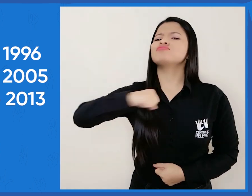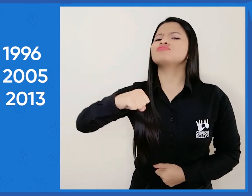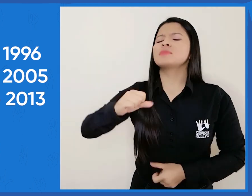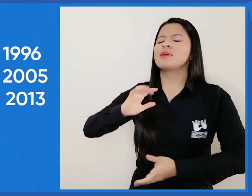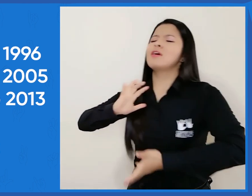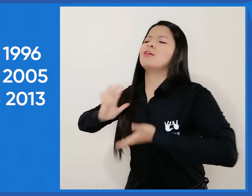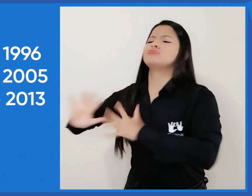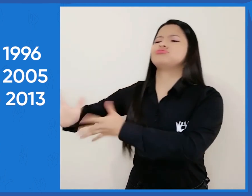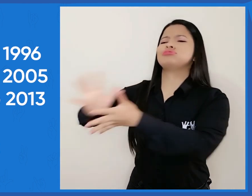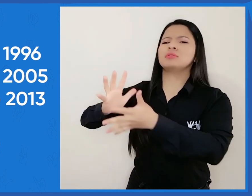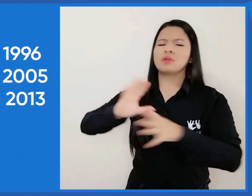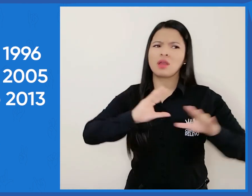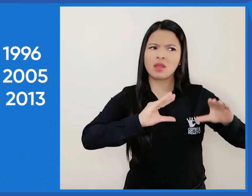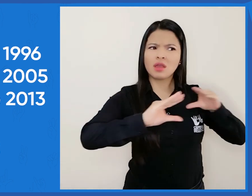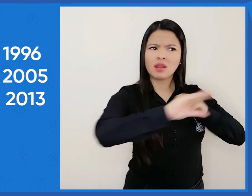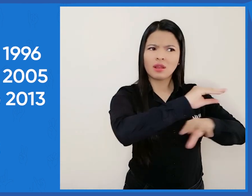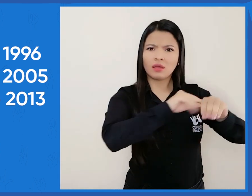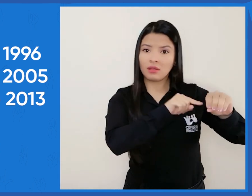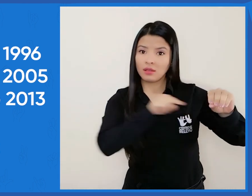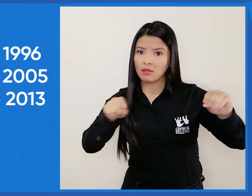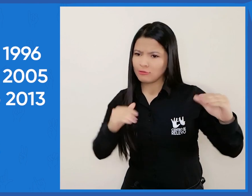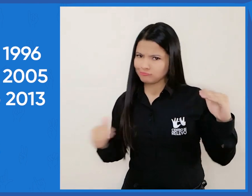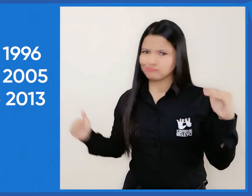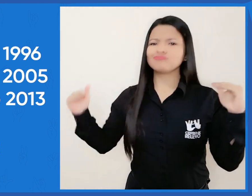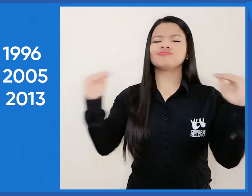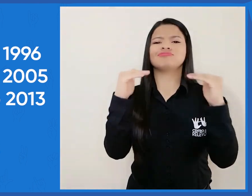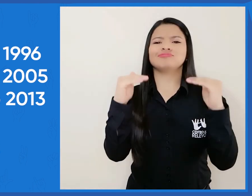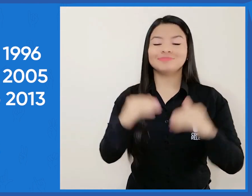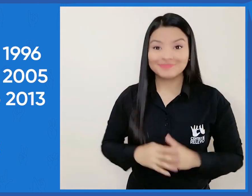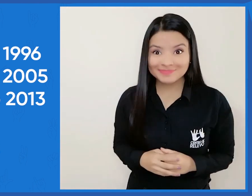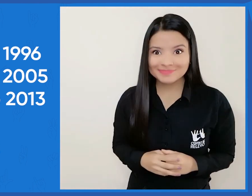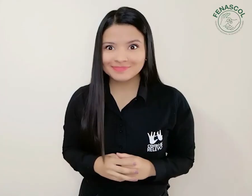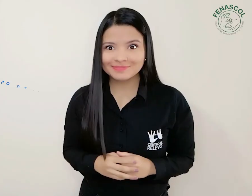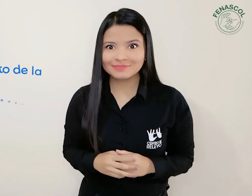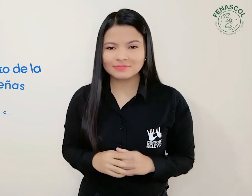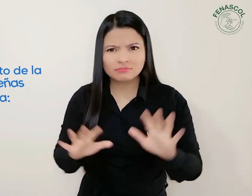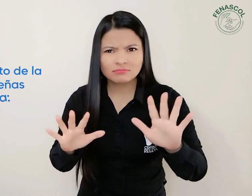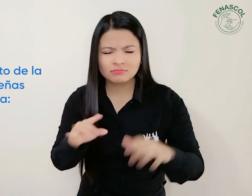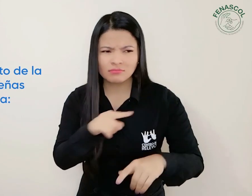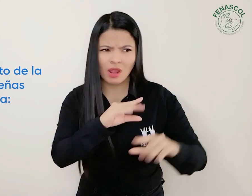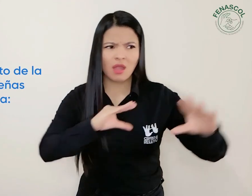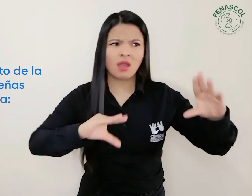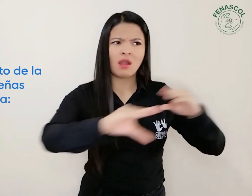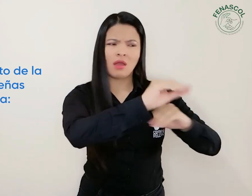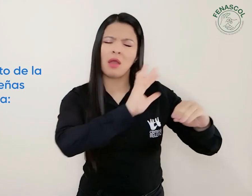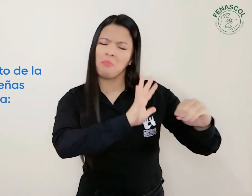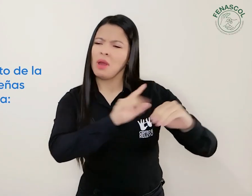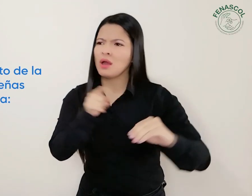en su lengua en medio de la mayoría hablante del español logrando estatus de la lengua aunque se está en un ambiente